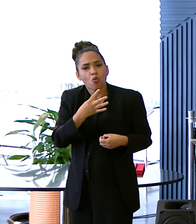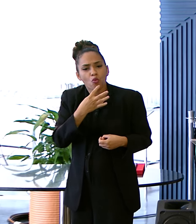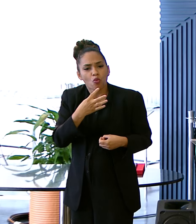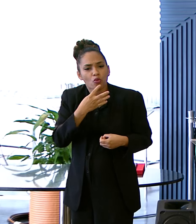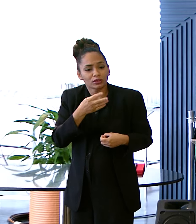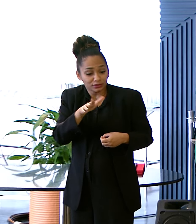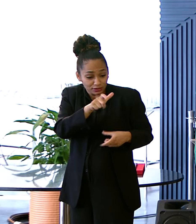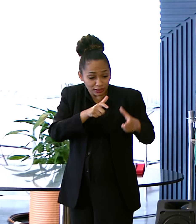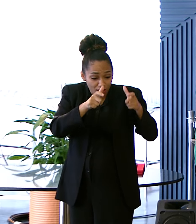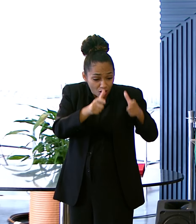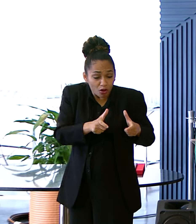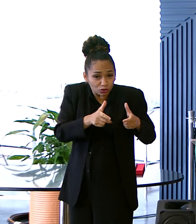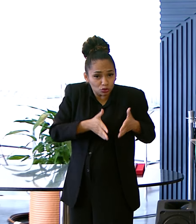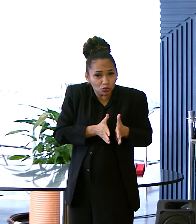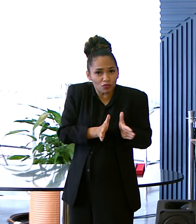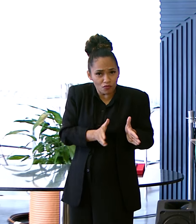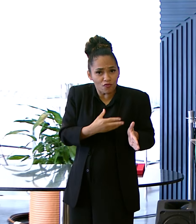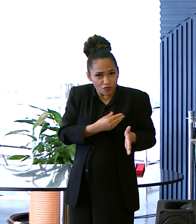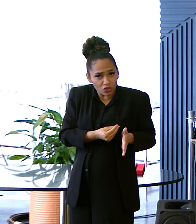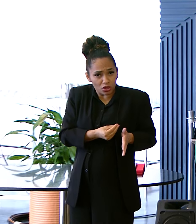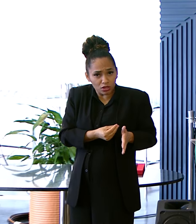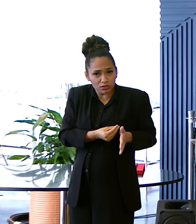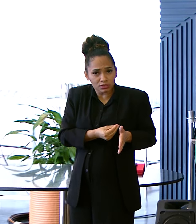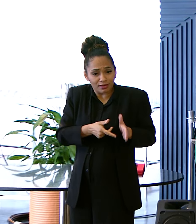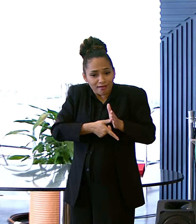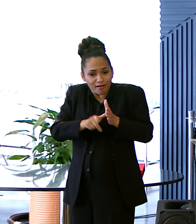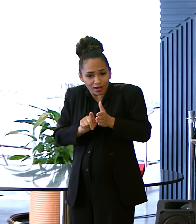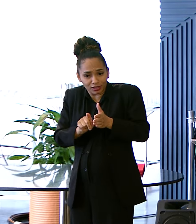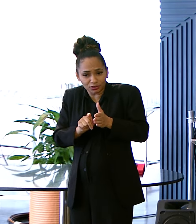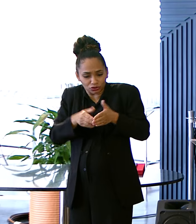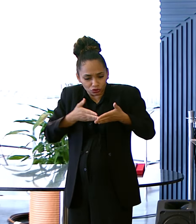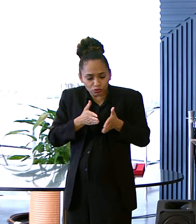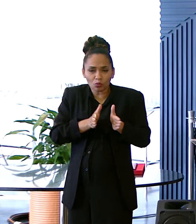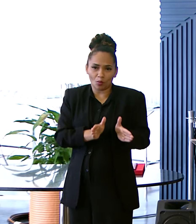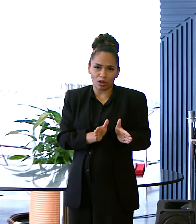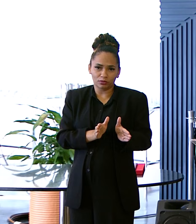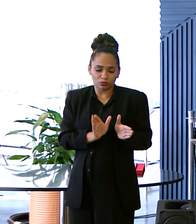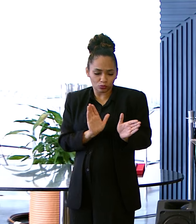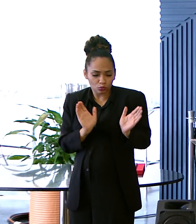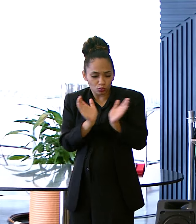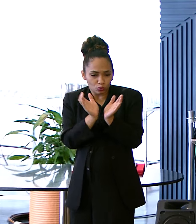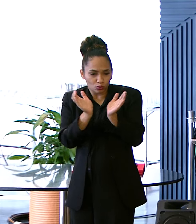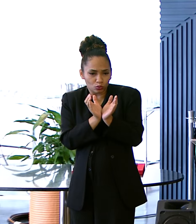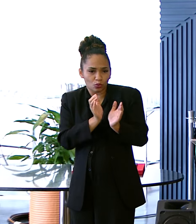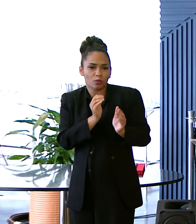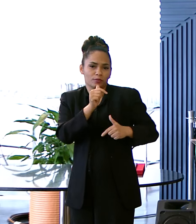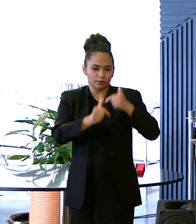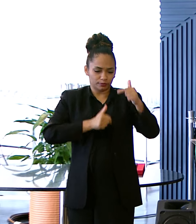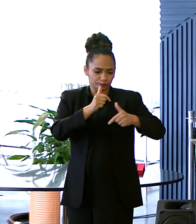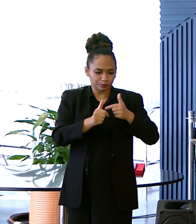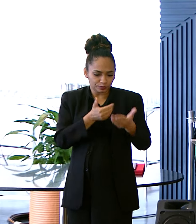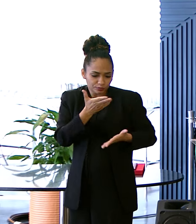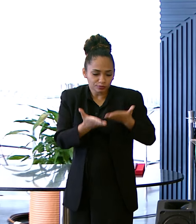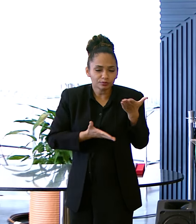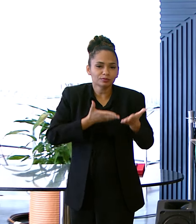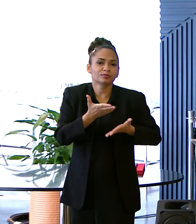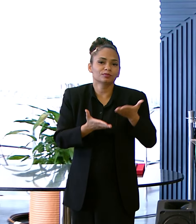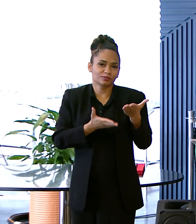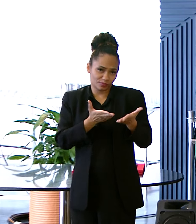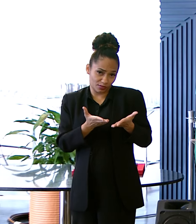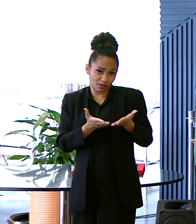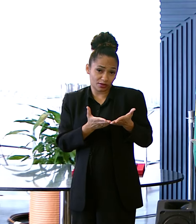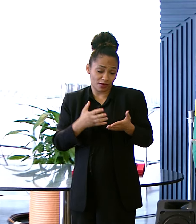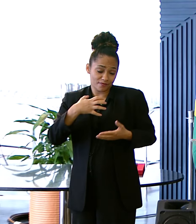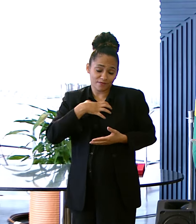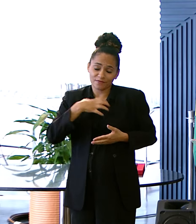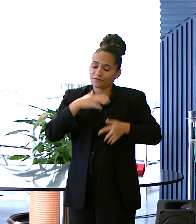local do parto Antes do parto Conhecer a equipe Que vai atendê-la A equipe que vai trabalhar Por ela E eu fico muito feliz De